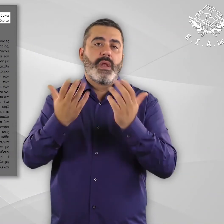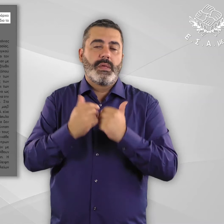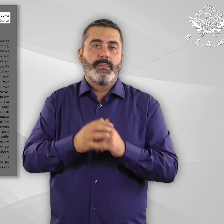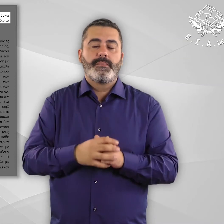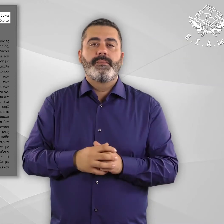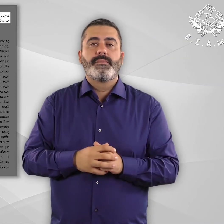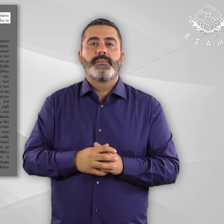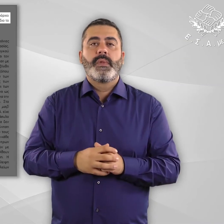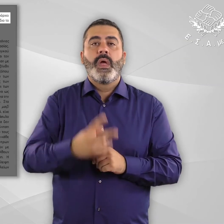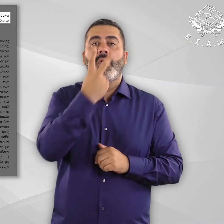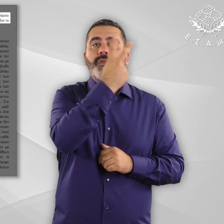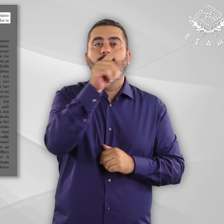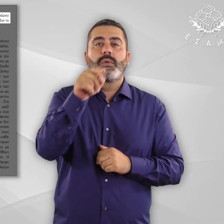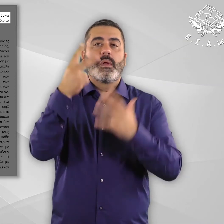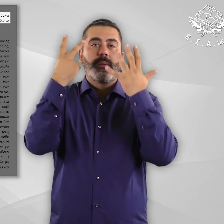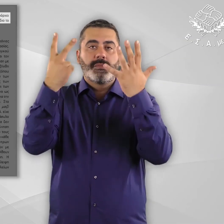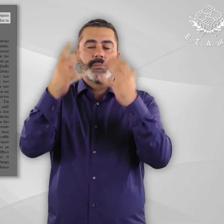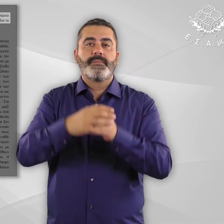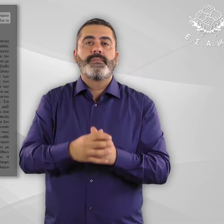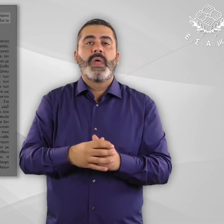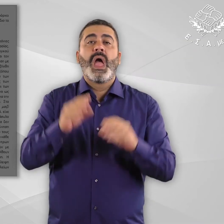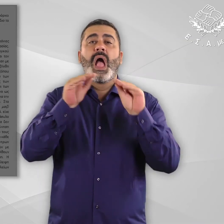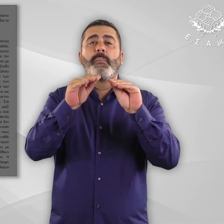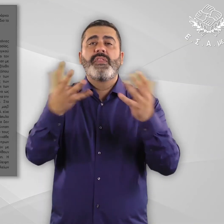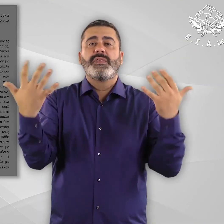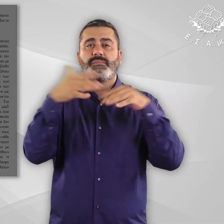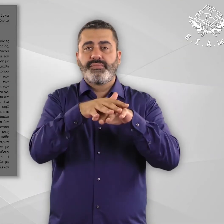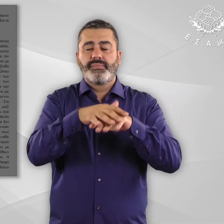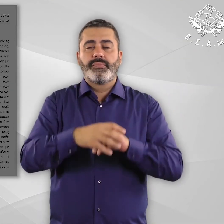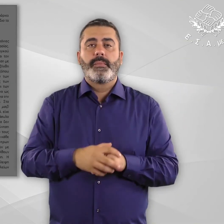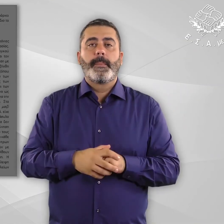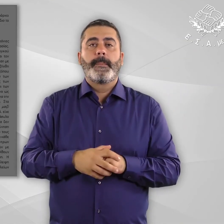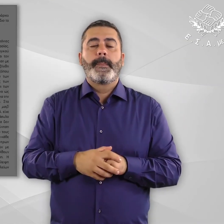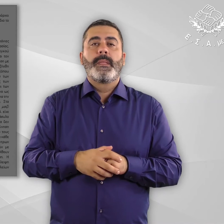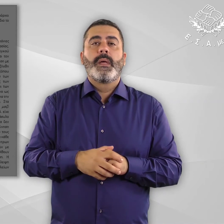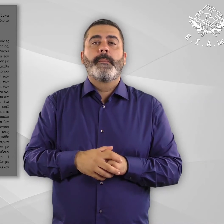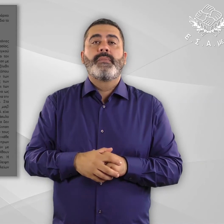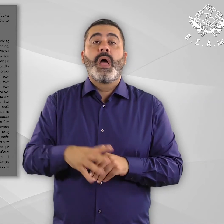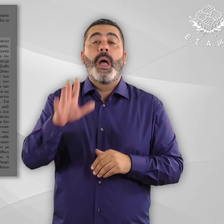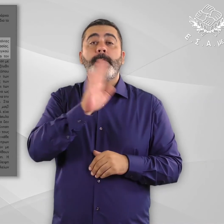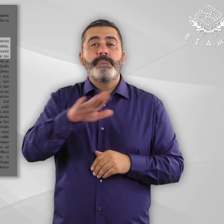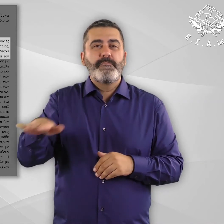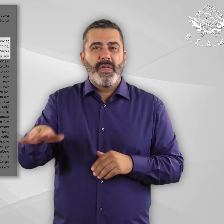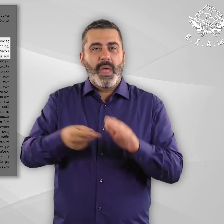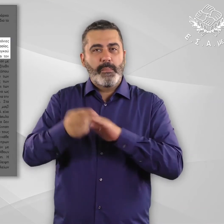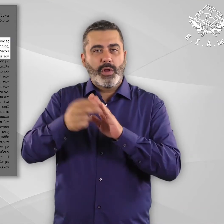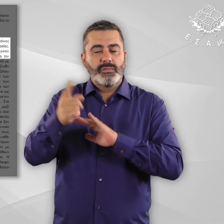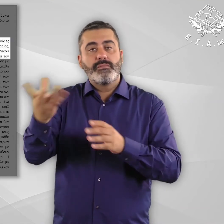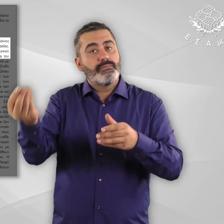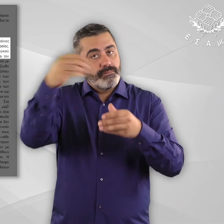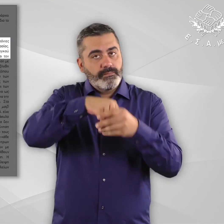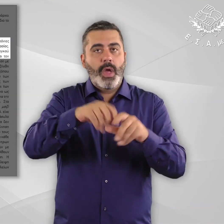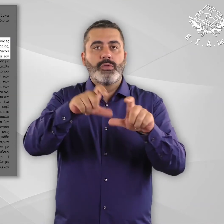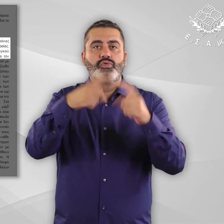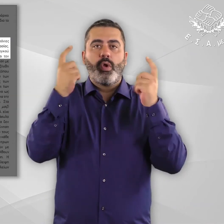το άτομο όσο και για εκείνους που το φροντίζουν. Ενότητα 2.7. Ένταξη στην ΕΠΕΔΕΒΣΗ. Η ένταξη των